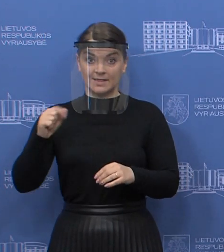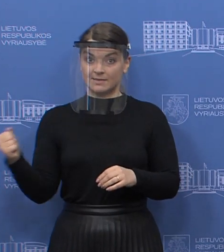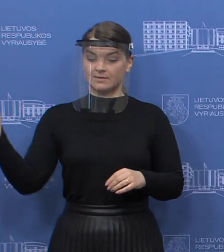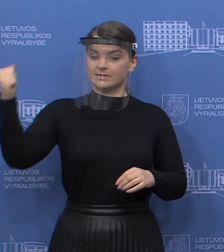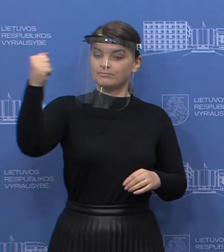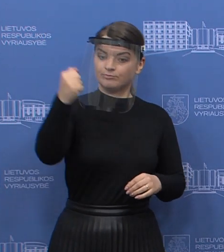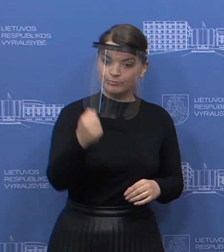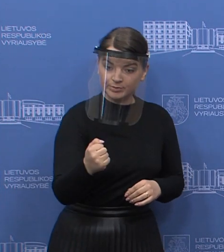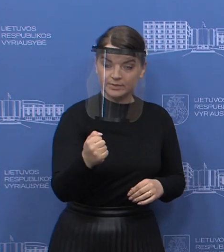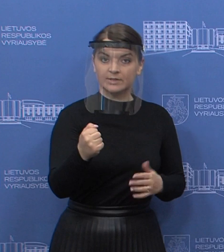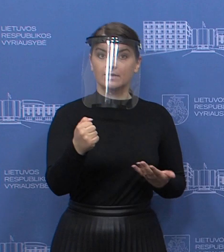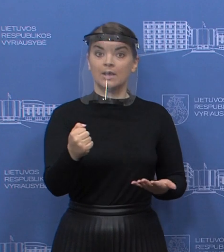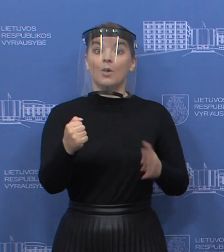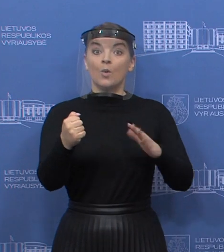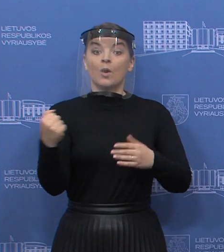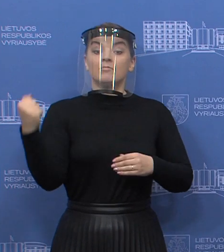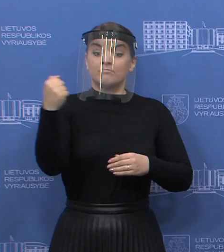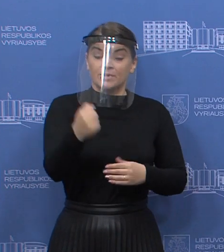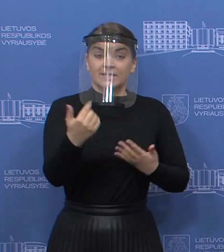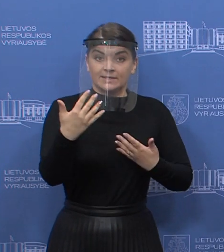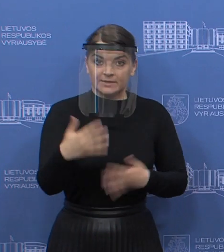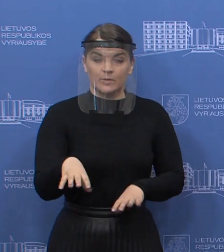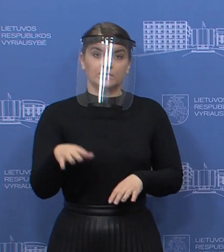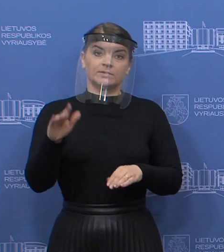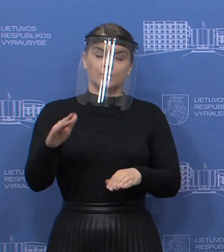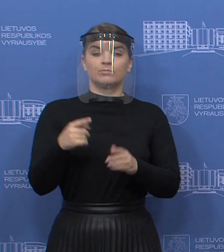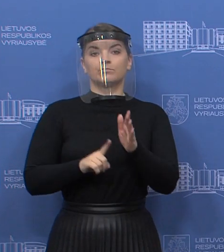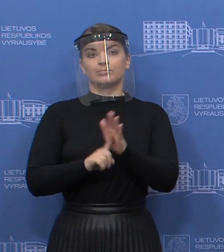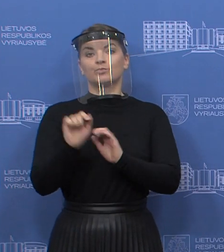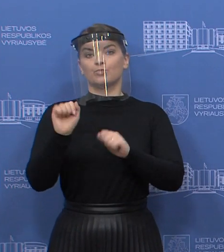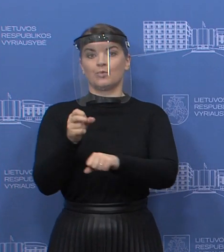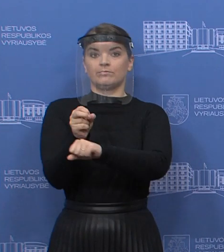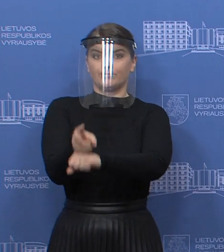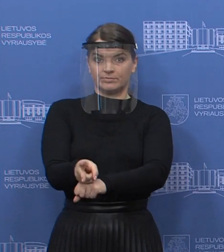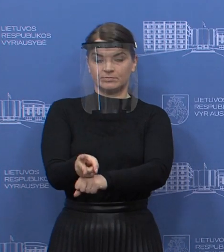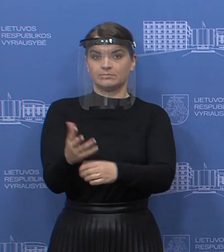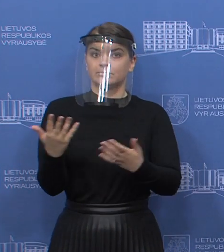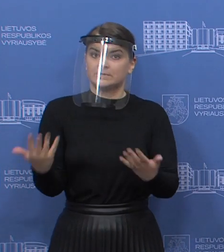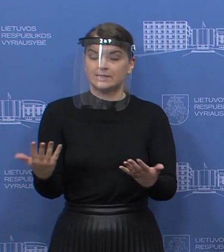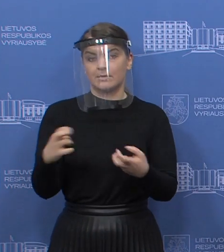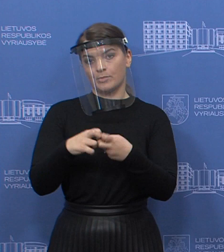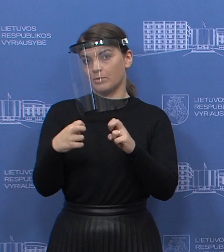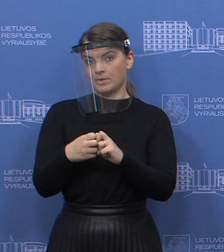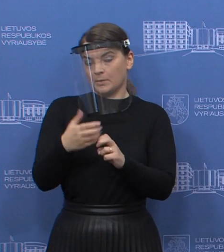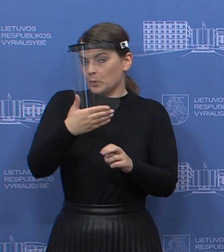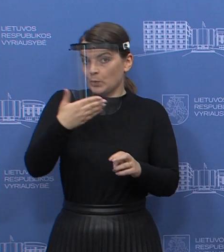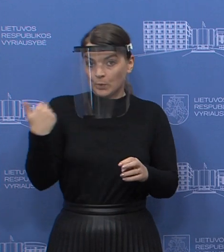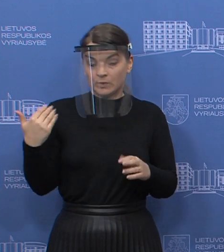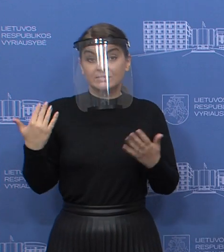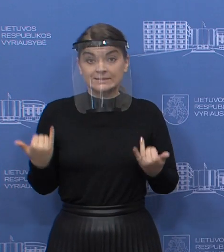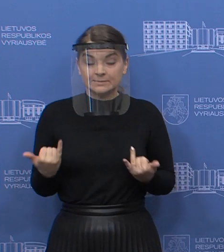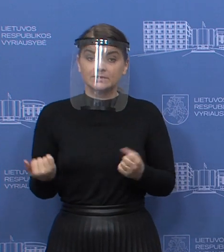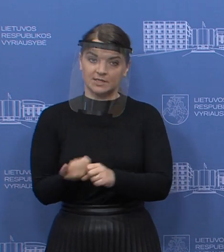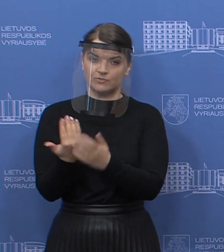dėl paskyrimo. Jeigu yra paskyriama, tada tik atsiranda bet teisinės pagardas taikyti atleidimą, tai šito problemų nebūtų. Bet tai, matyti,